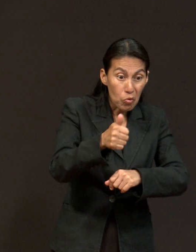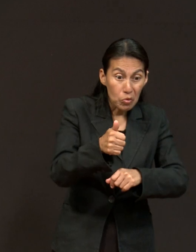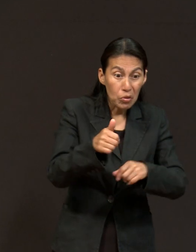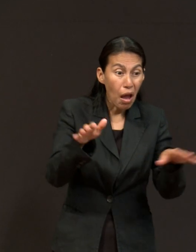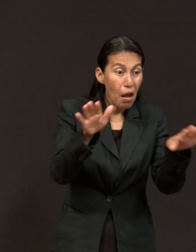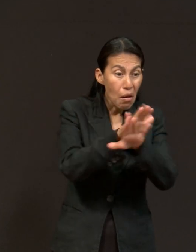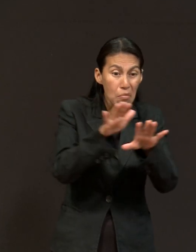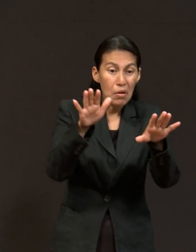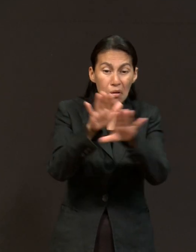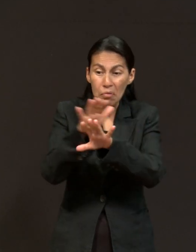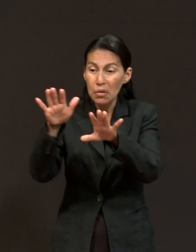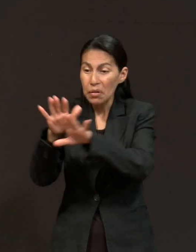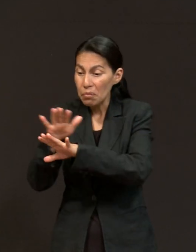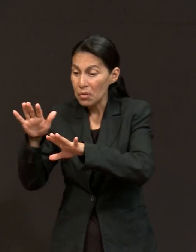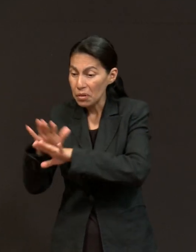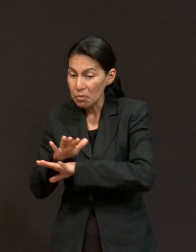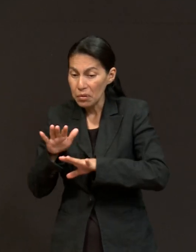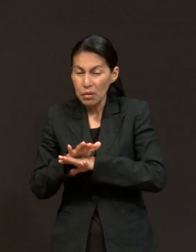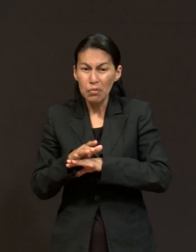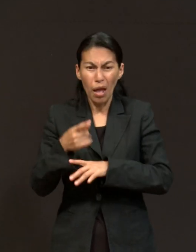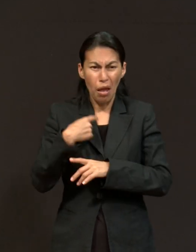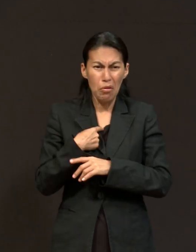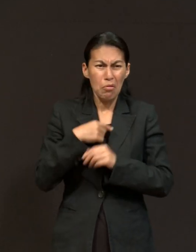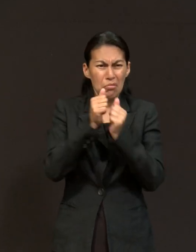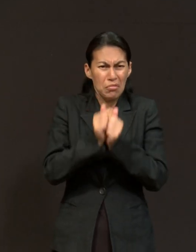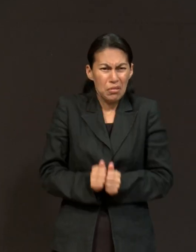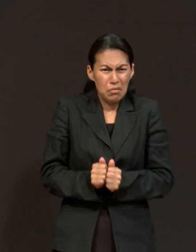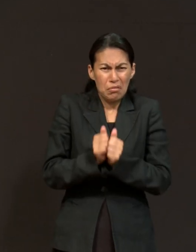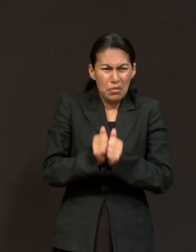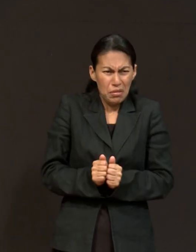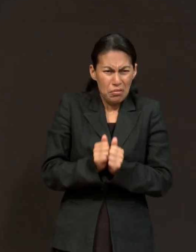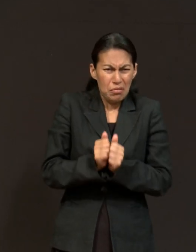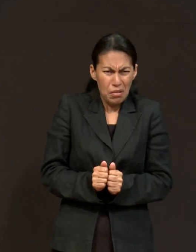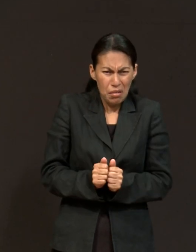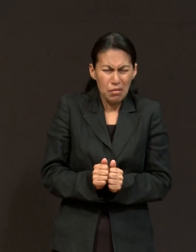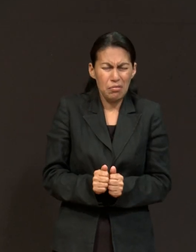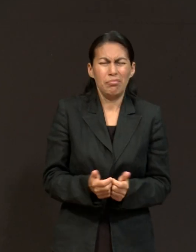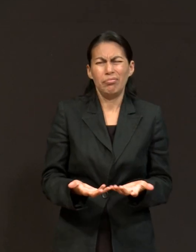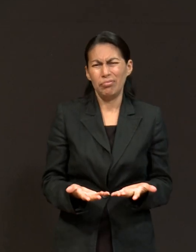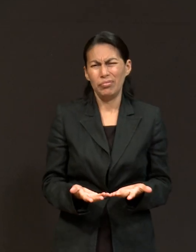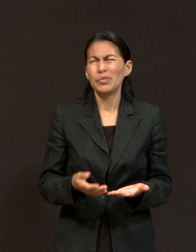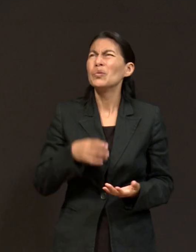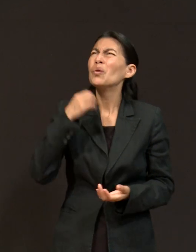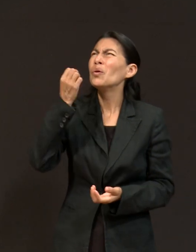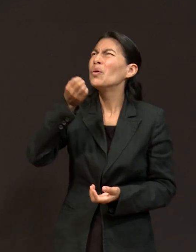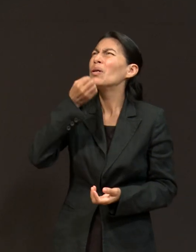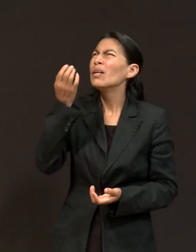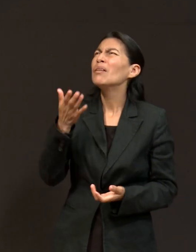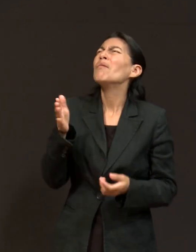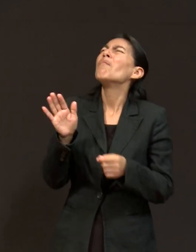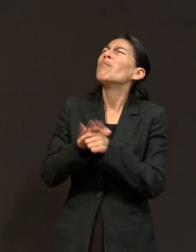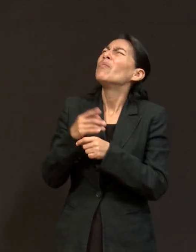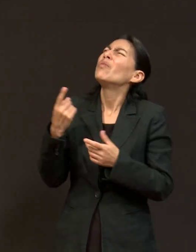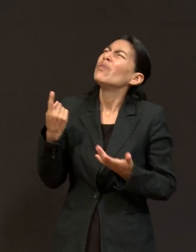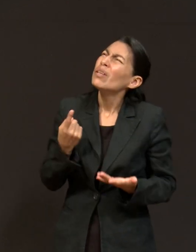dentro del mismo servicio, pero a mí no, y yo fui la única. Y siempre igual, orando, le dije a Dios, ¿por qué es que